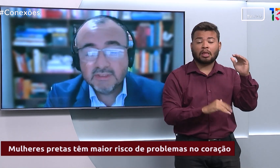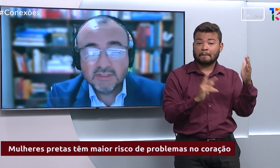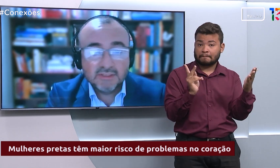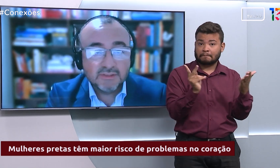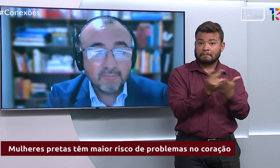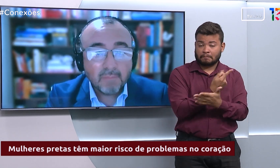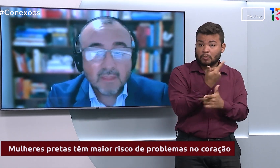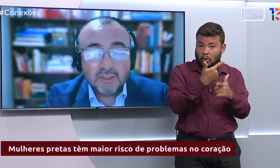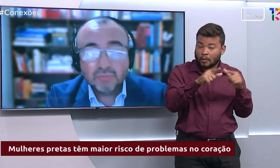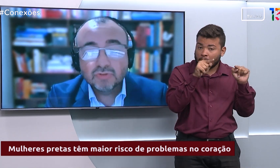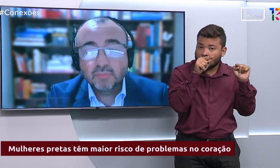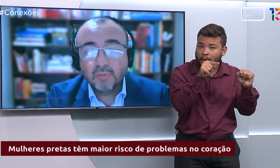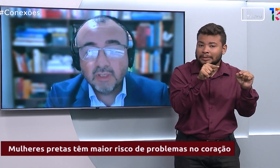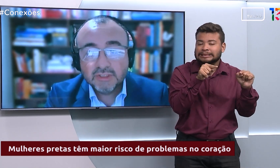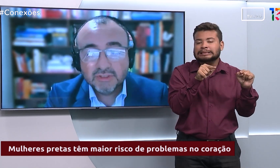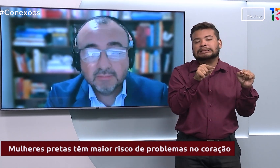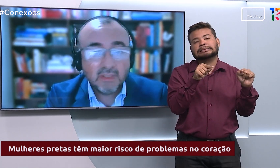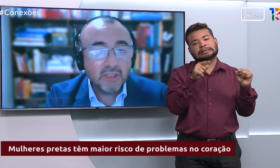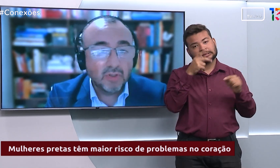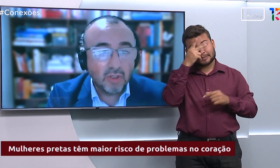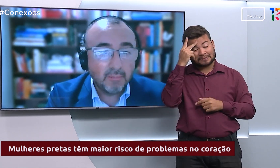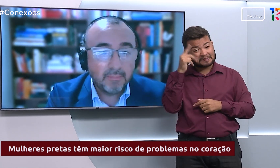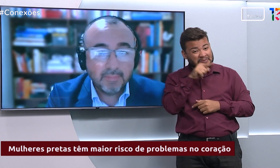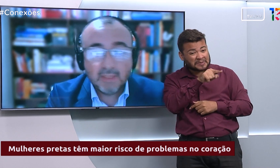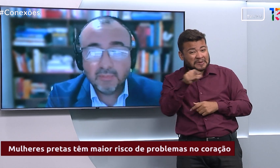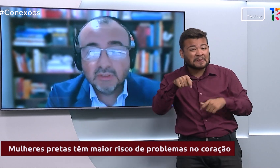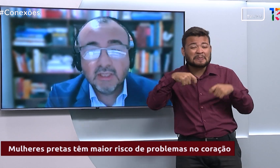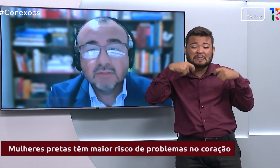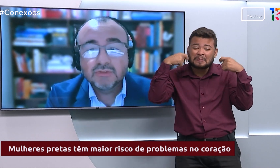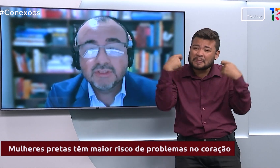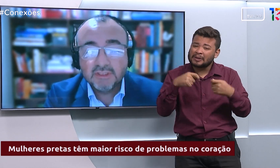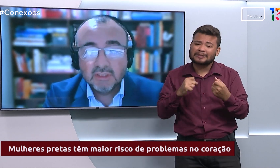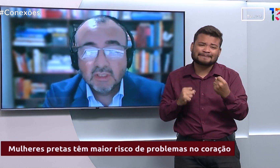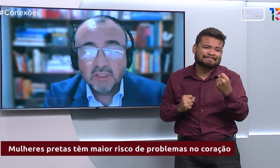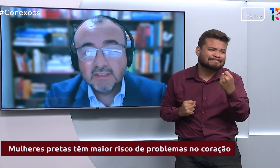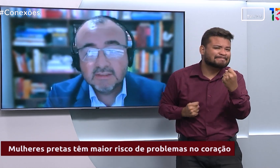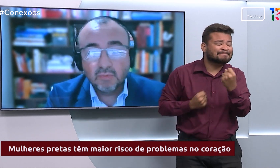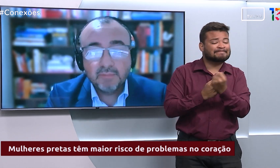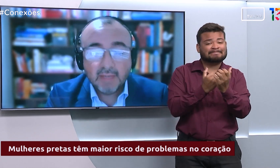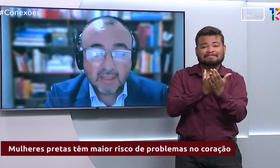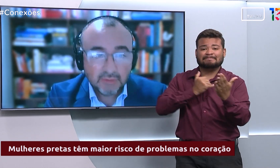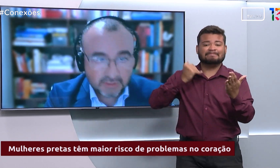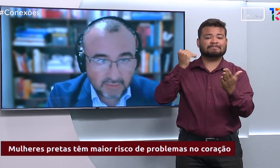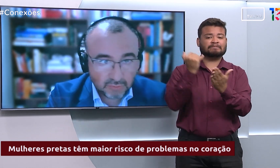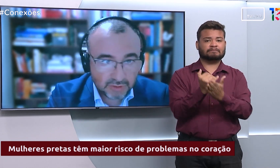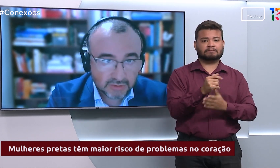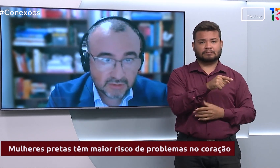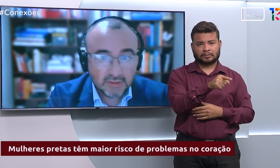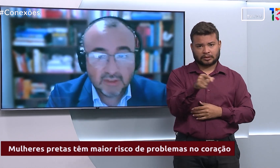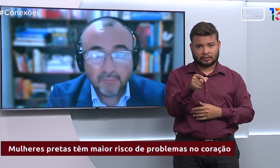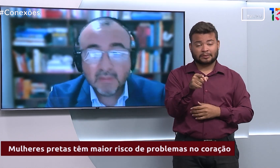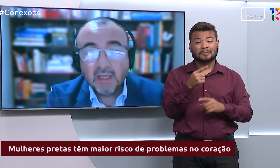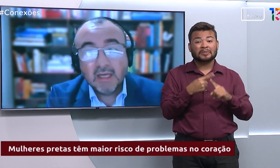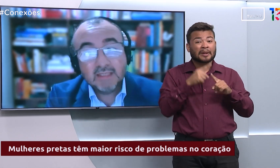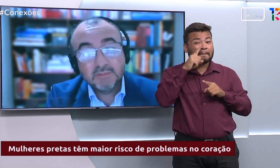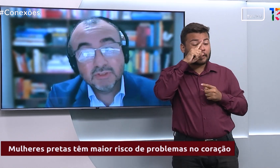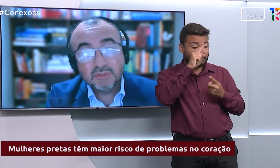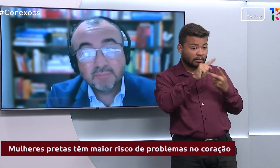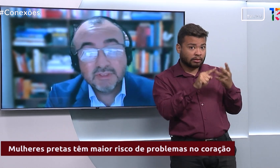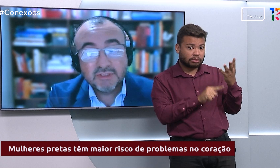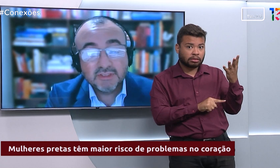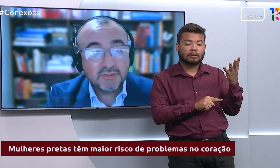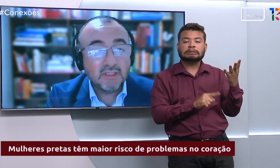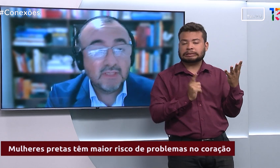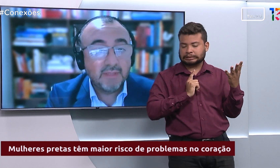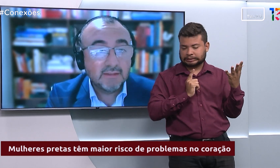precisam de um suporte maior para poder reduzir o impacto desses fatores riscos. Então, as pessoas